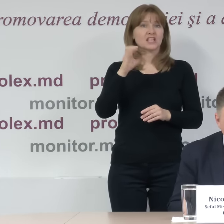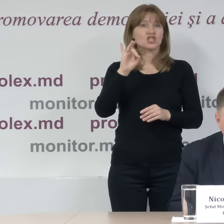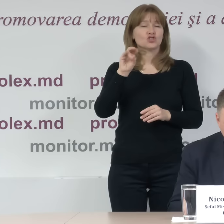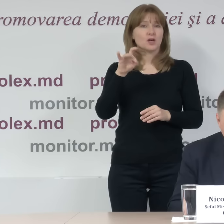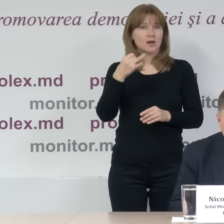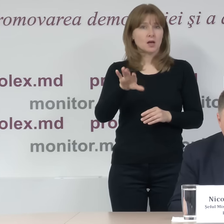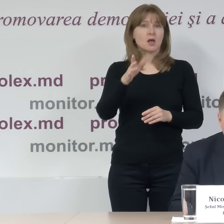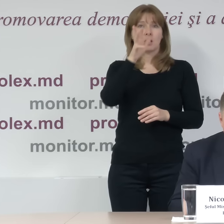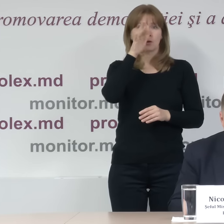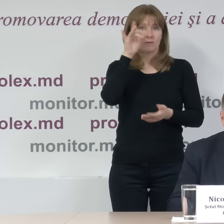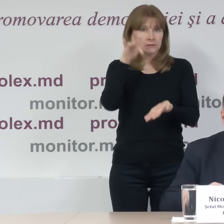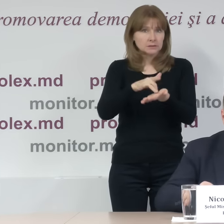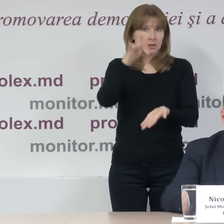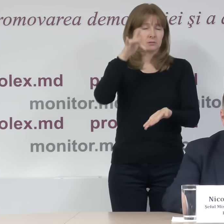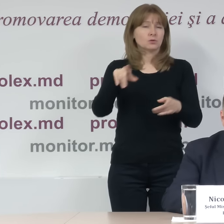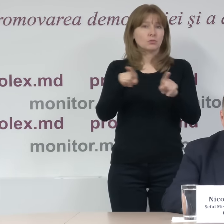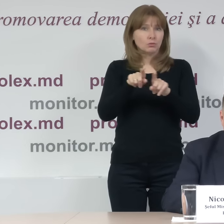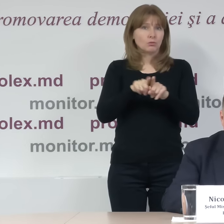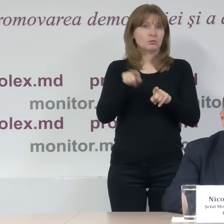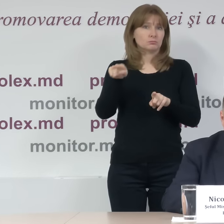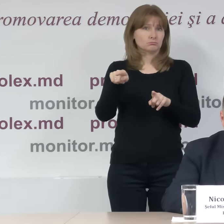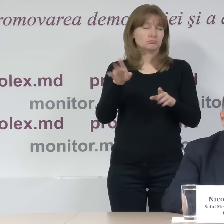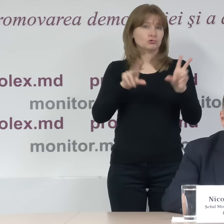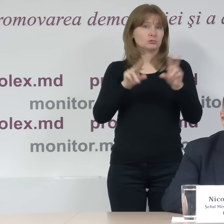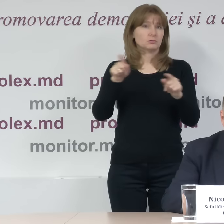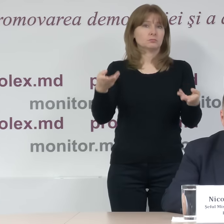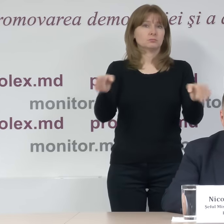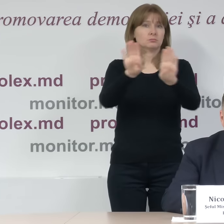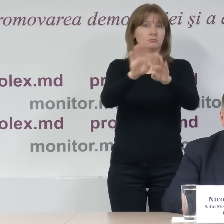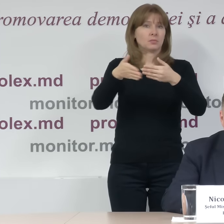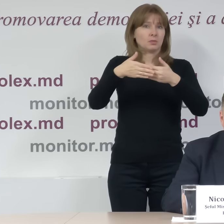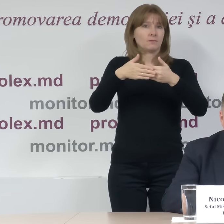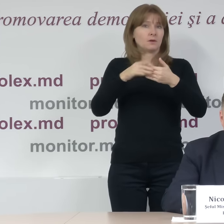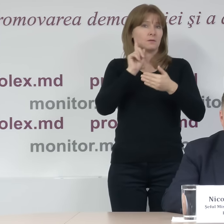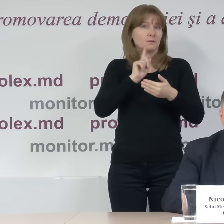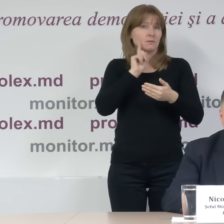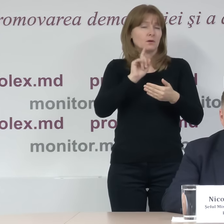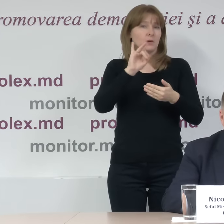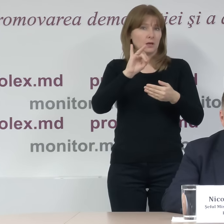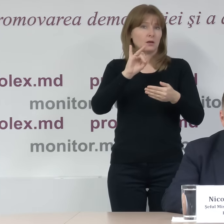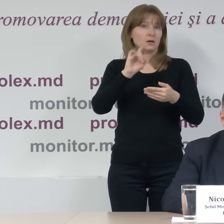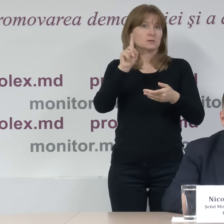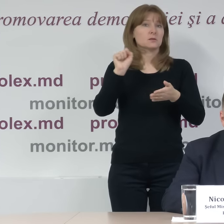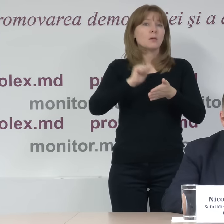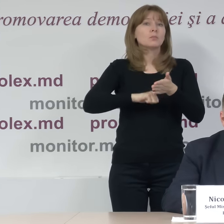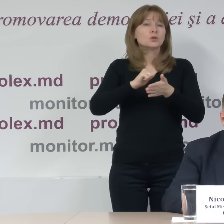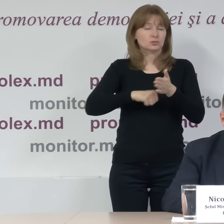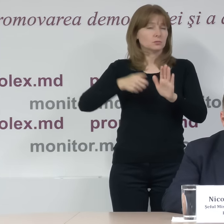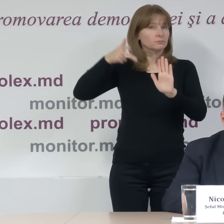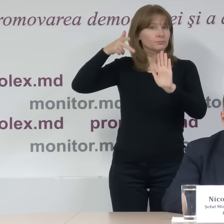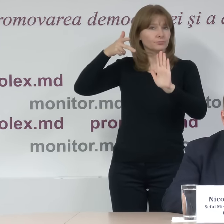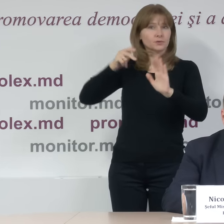Centru, Chișinău, suspendarea nejustificată a votării, iarăși în legătură cu dificultățile de conectare la sistemul